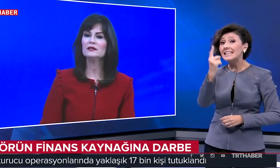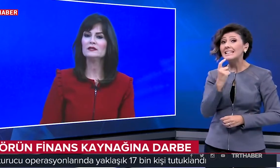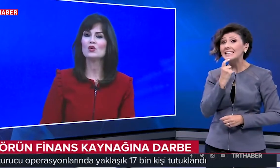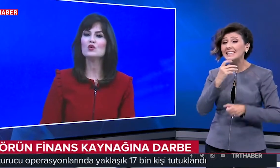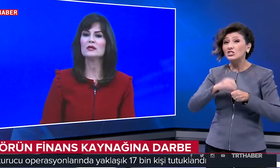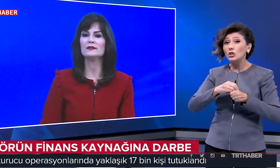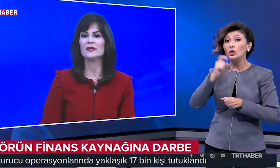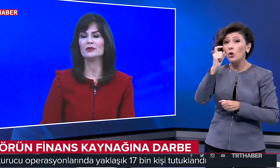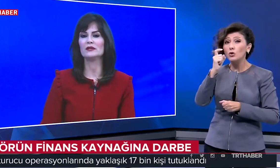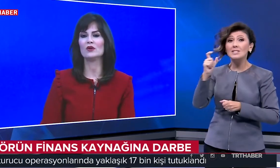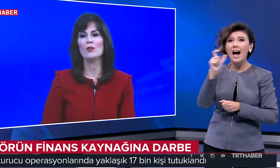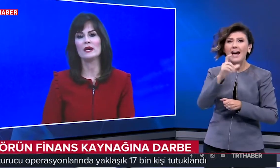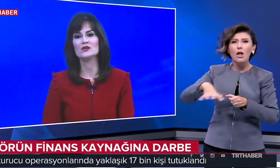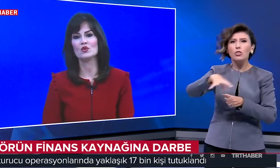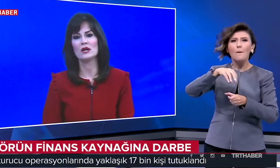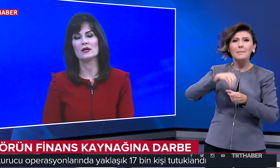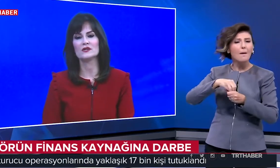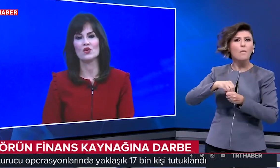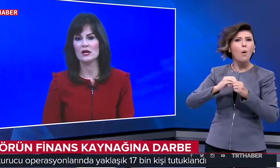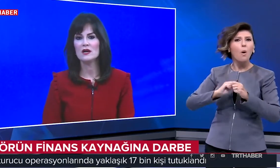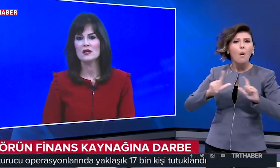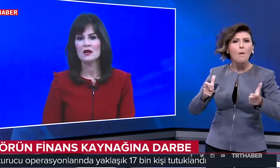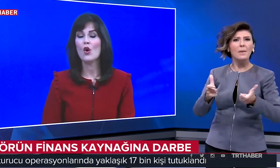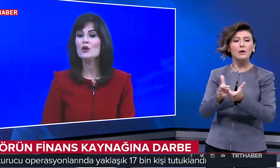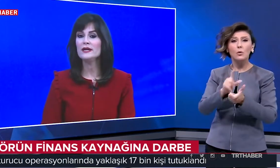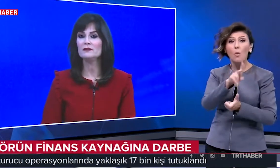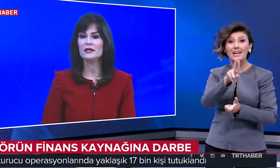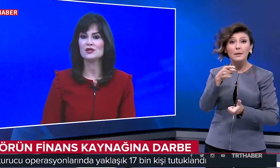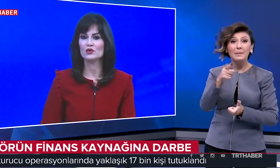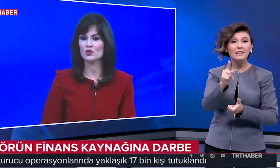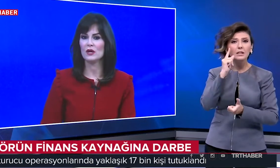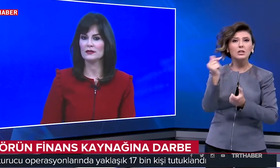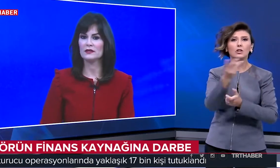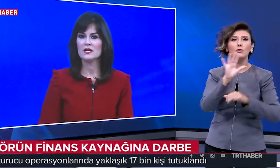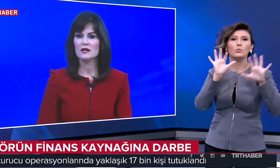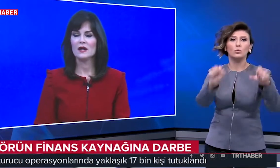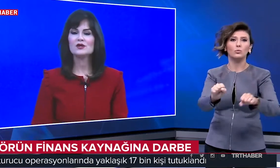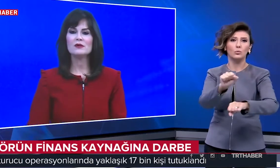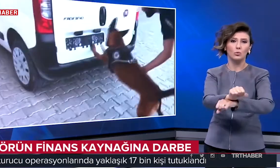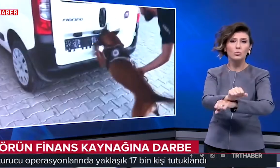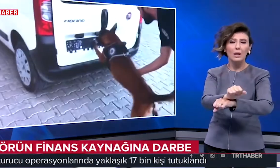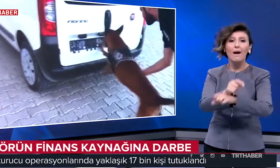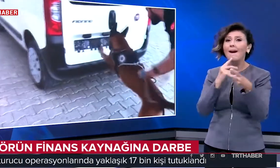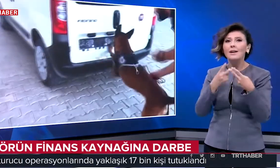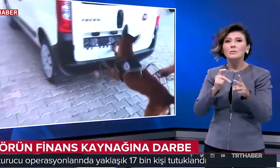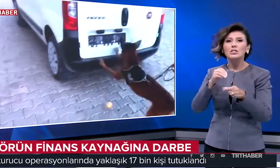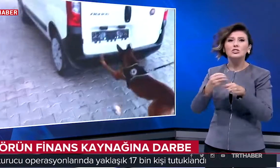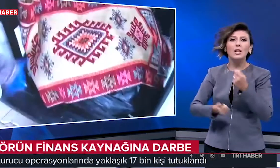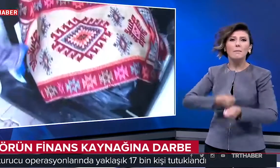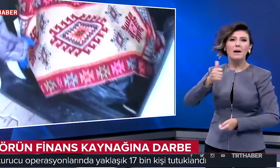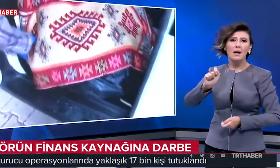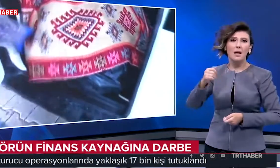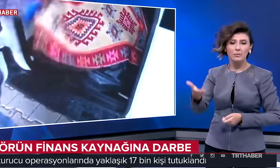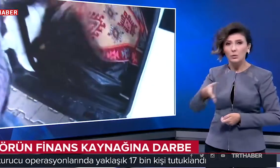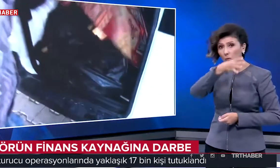Yılın 9 ayında yapılan operasyonlardan sonra 17 bin kişi tutuklandı. Açıklamayı İçişleri Bakanlığı